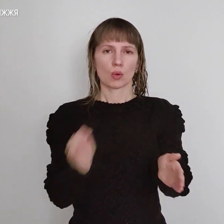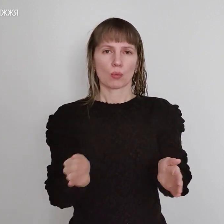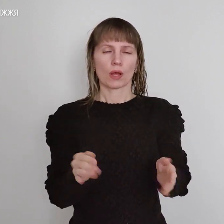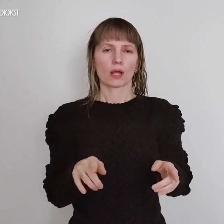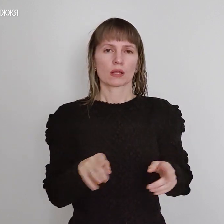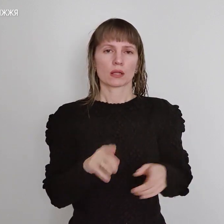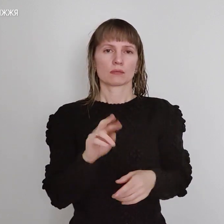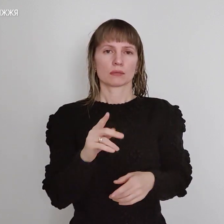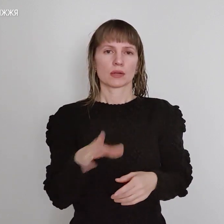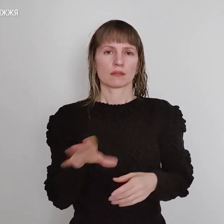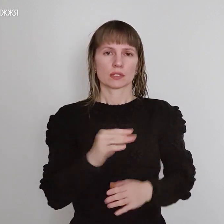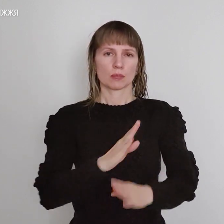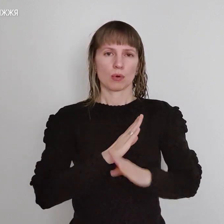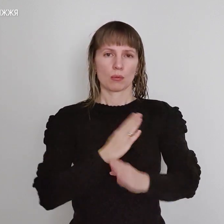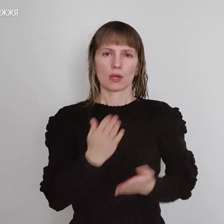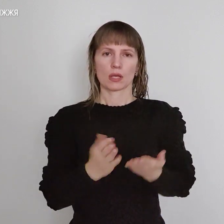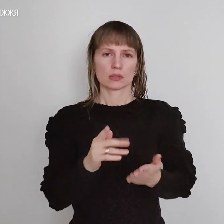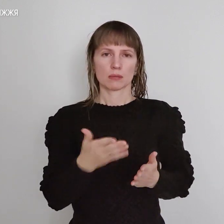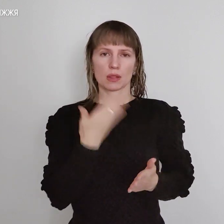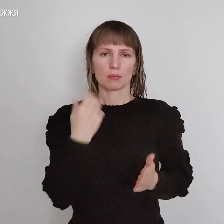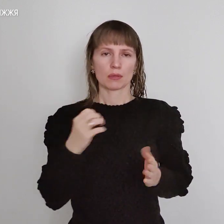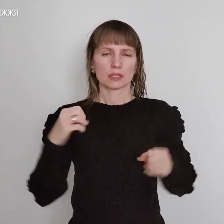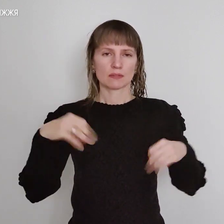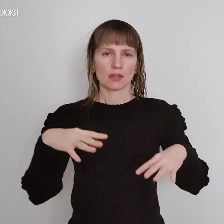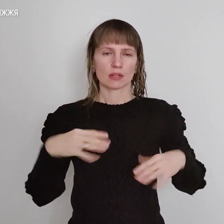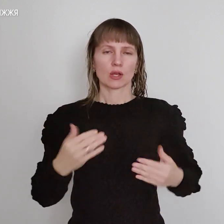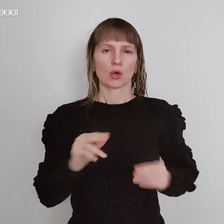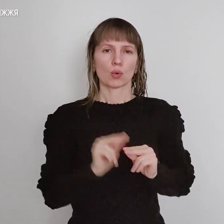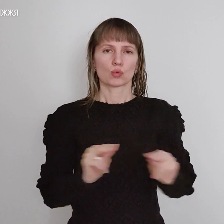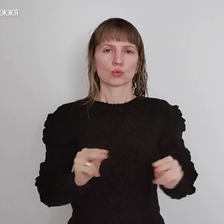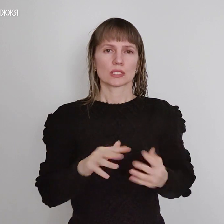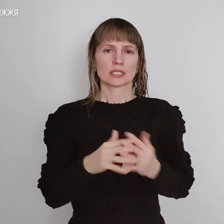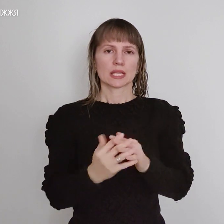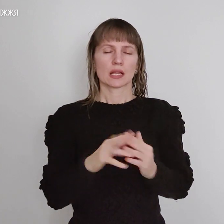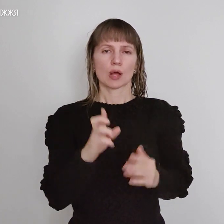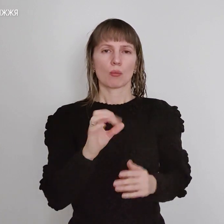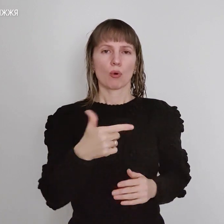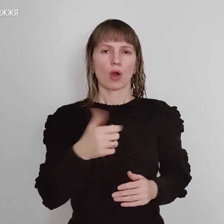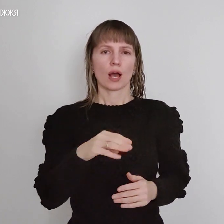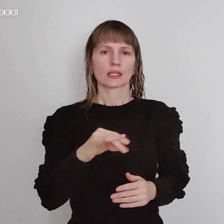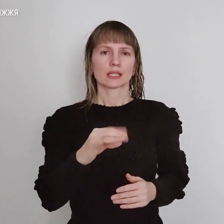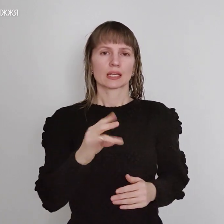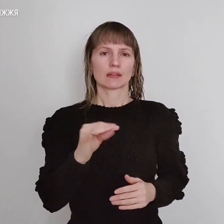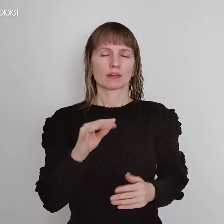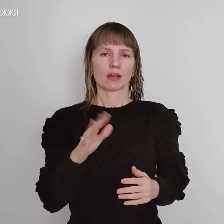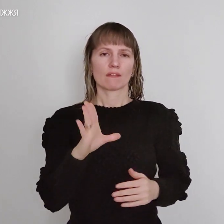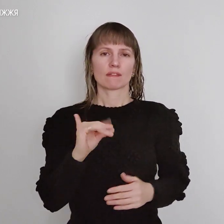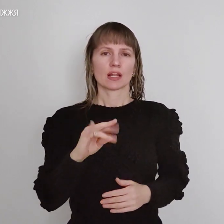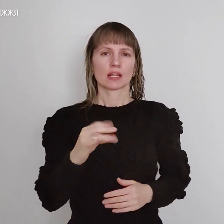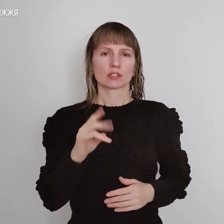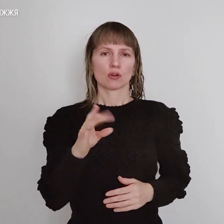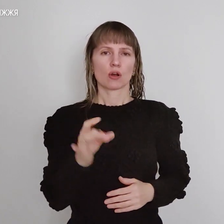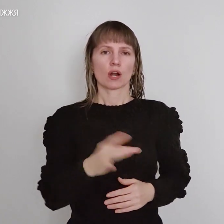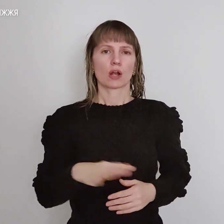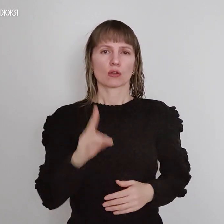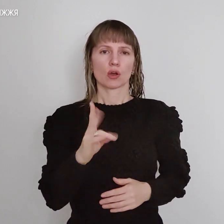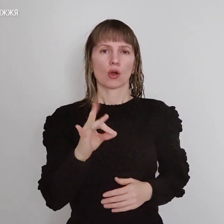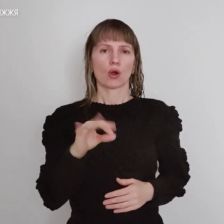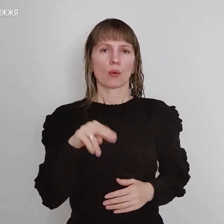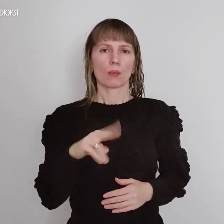повернули. Читеряка села Богатирівка Вільнянського району Заврійської області Марина Кропко розповіла журналістам